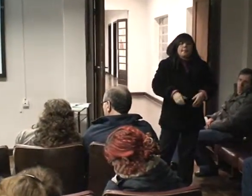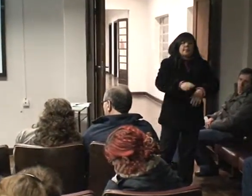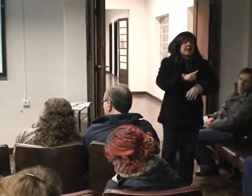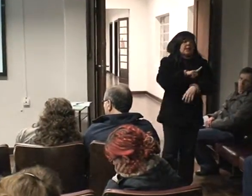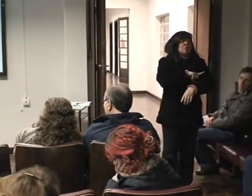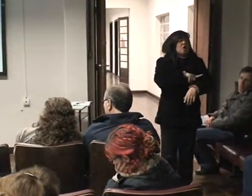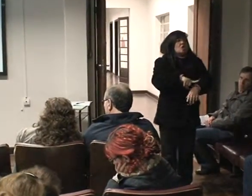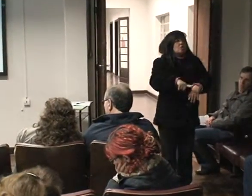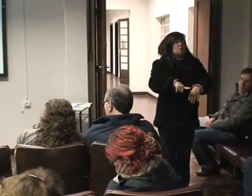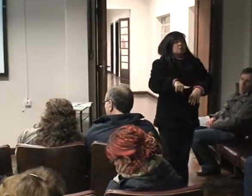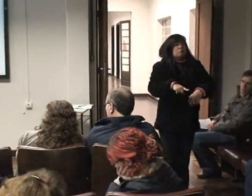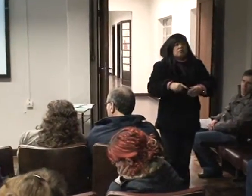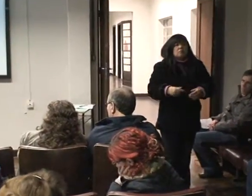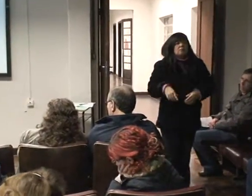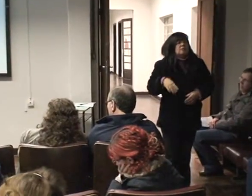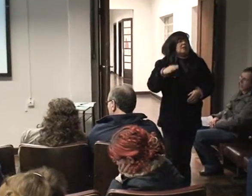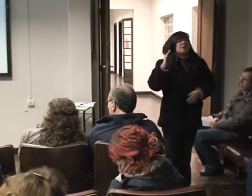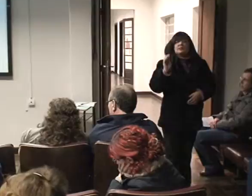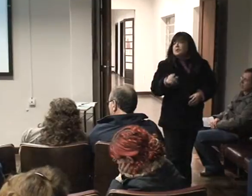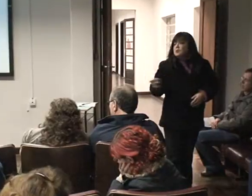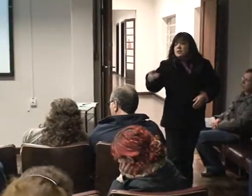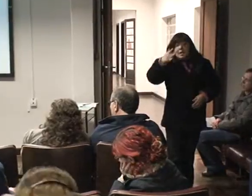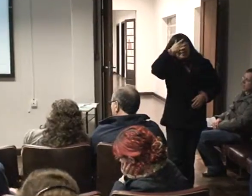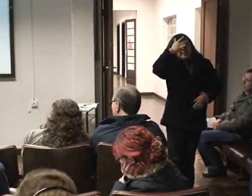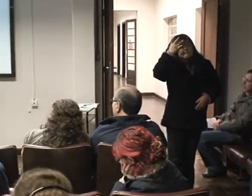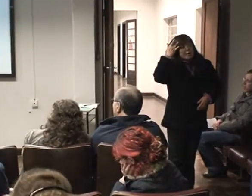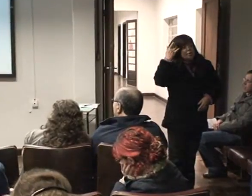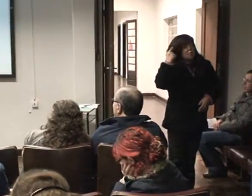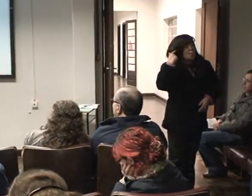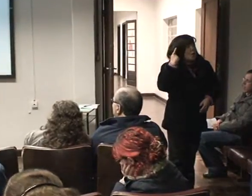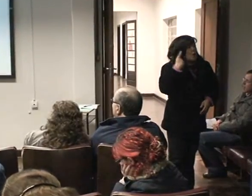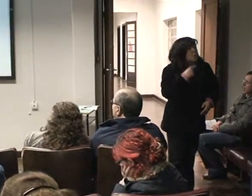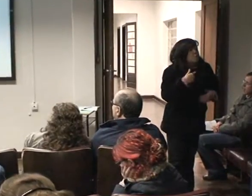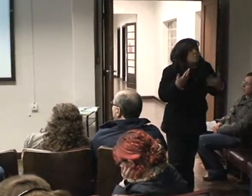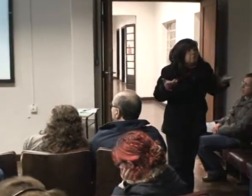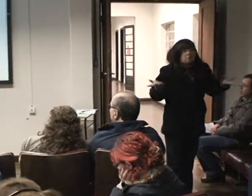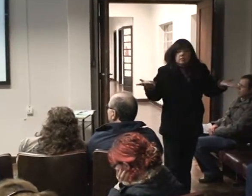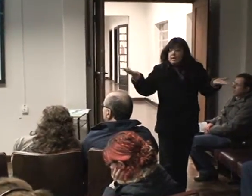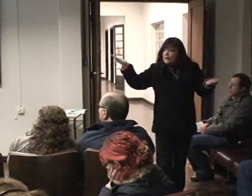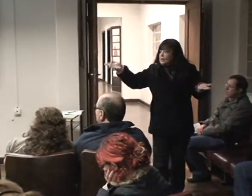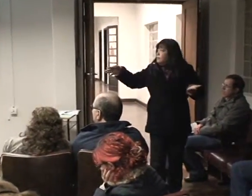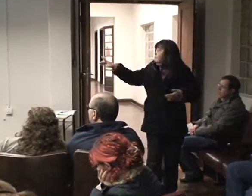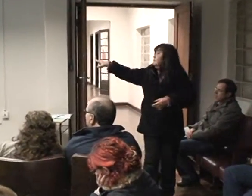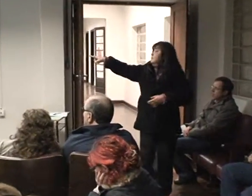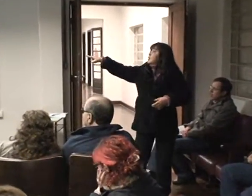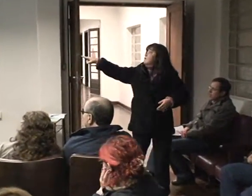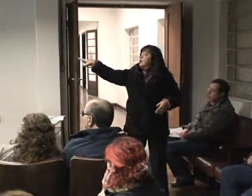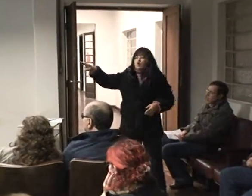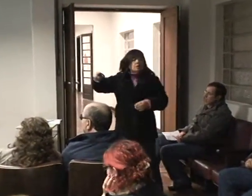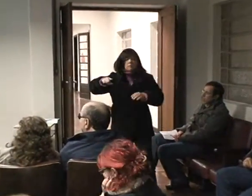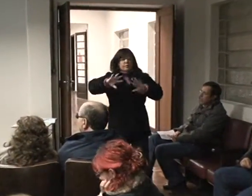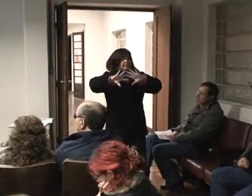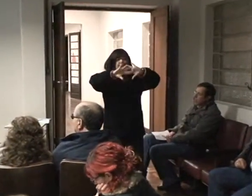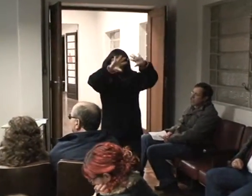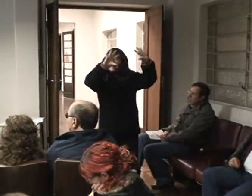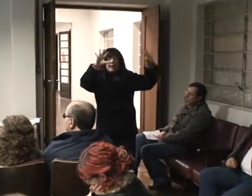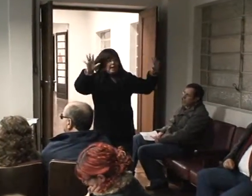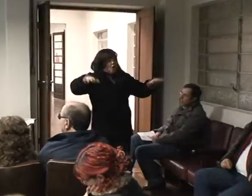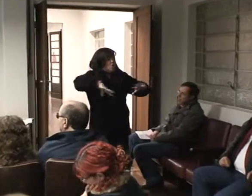pessoa com deficiência também não foi incluída. Não, esse daqui, Terezinha, são aspectos gerais e daí ele vai ter um artigo da educação aonde